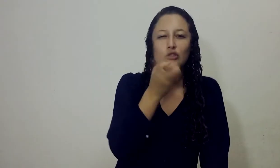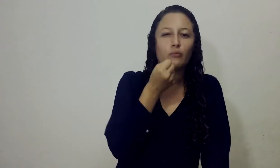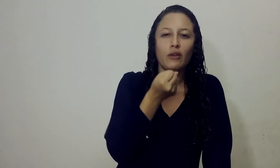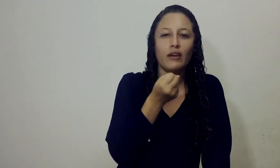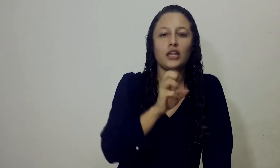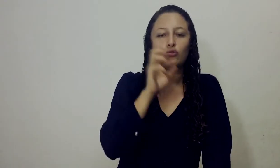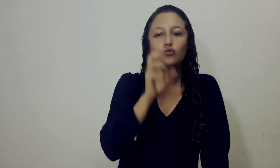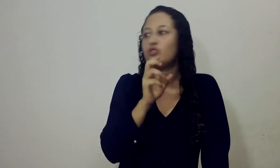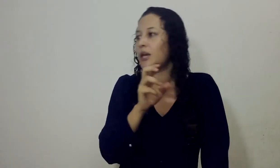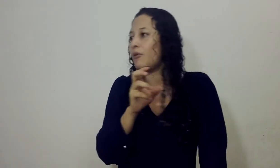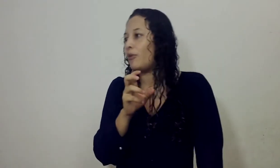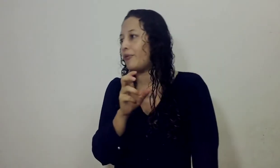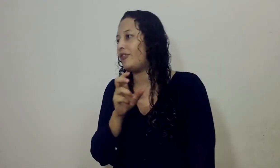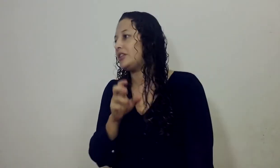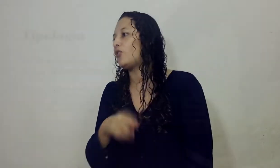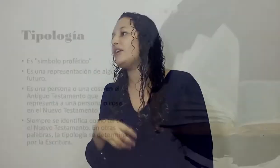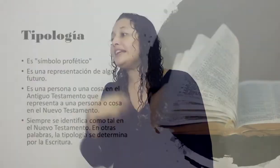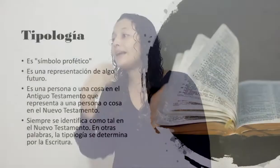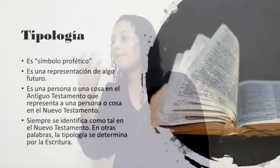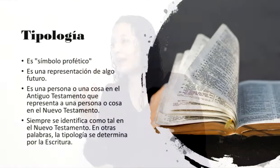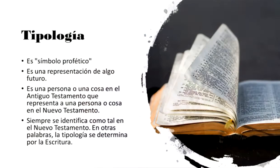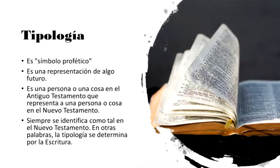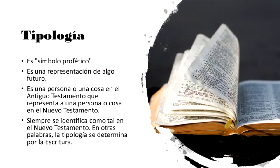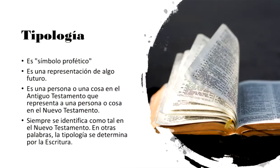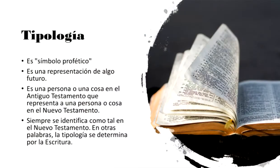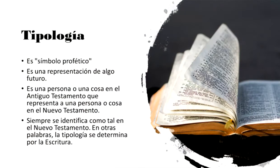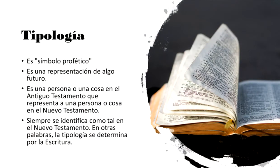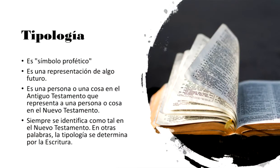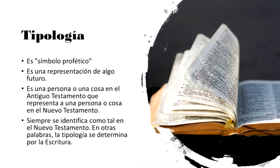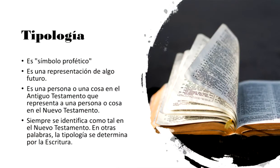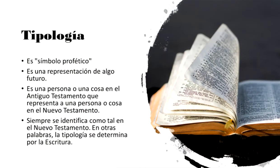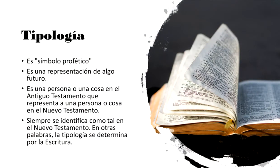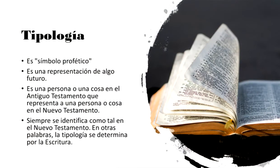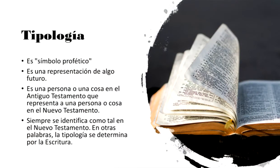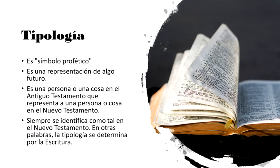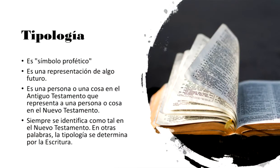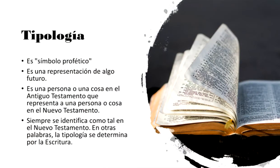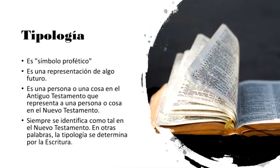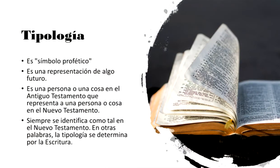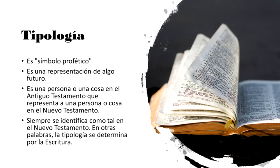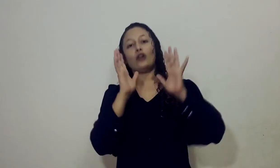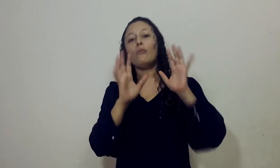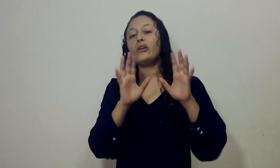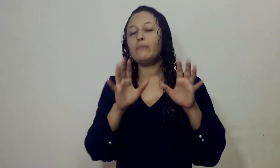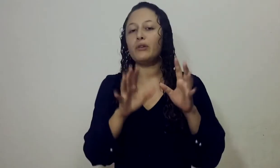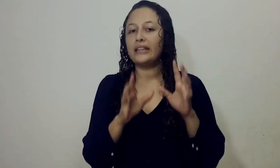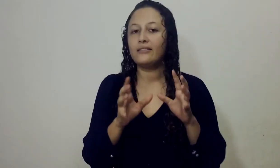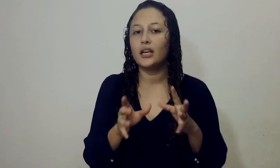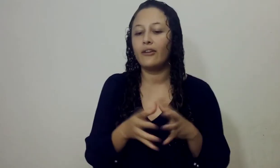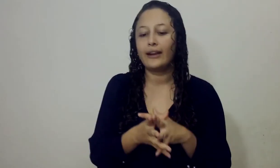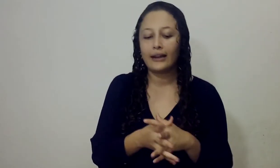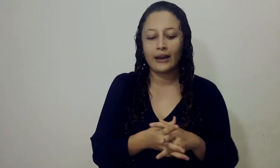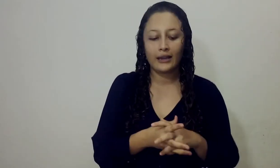Podemos resumirlo en eso Es un símbolo profético Y también es una representación de algo futuro Algo muy